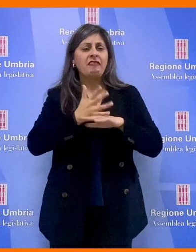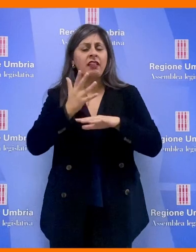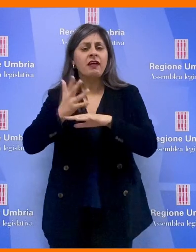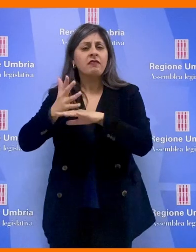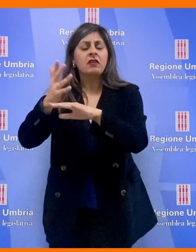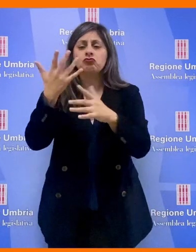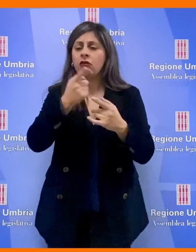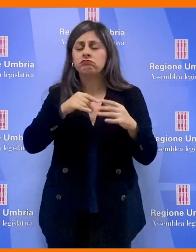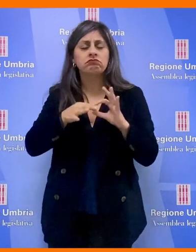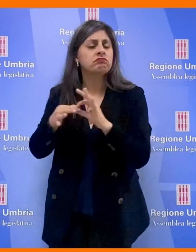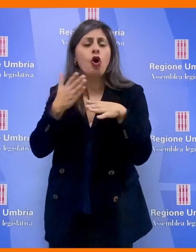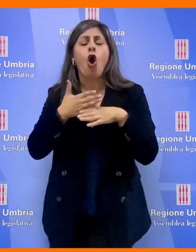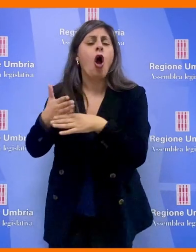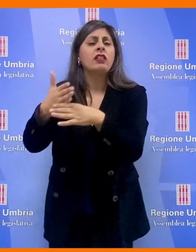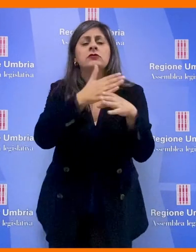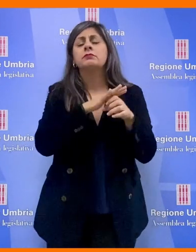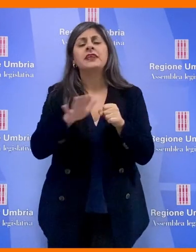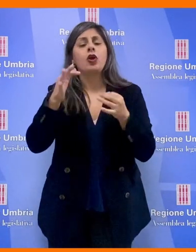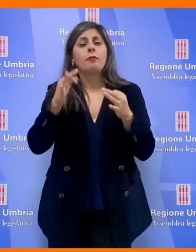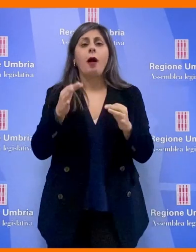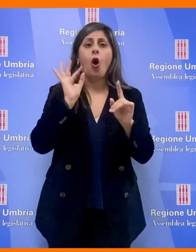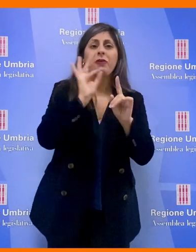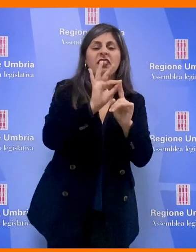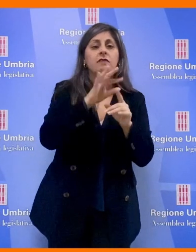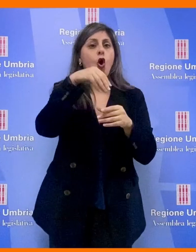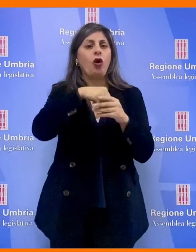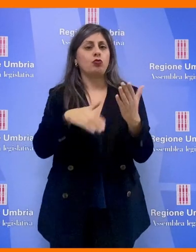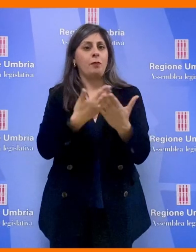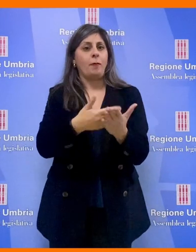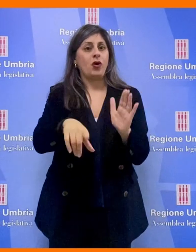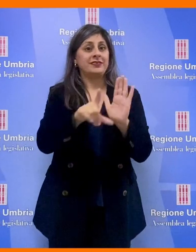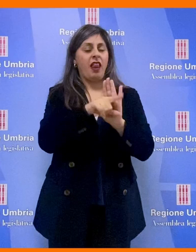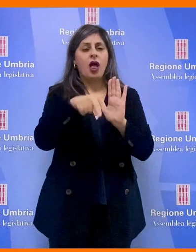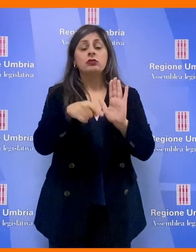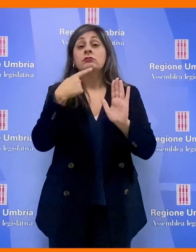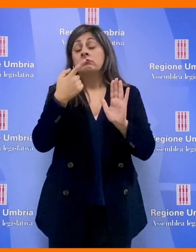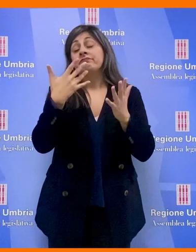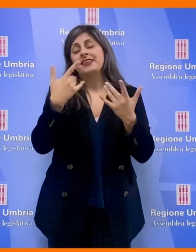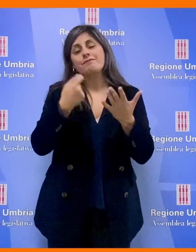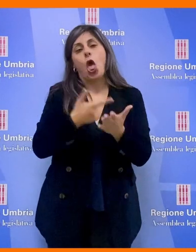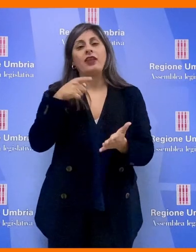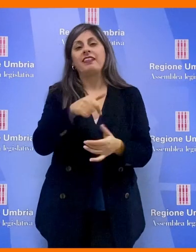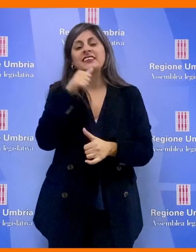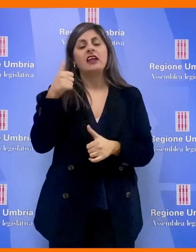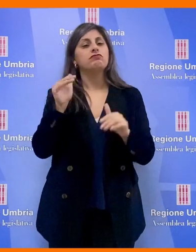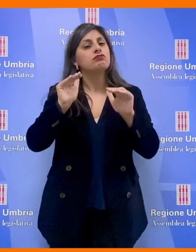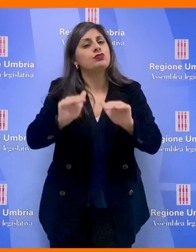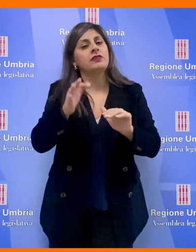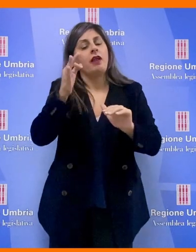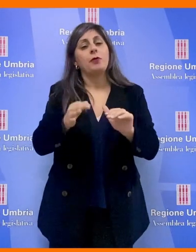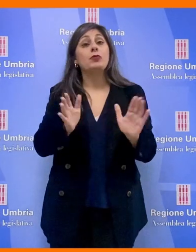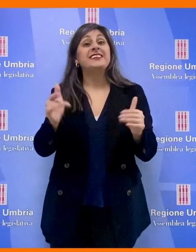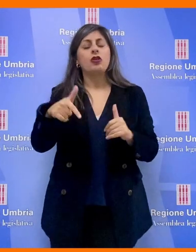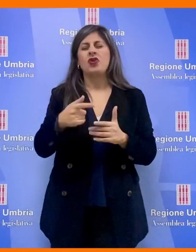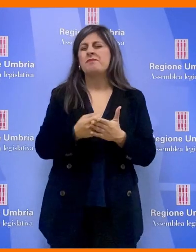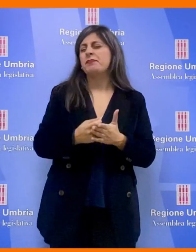interventi è emersa una completa condivisione sul contenuto e gli obiettivi della proposta di legge, definita importante per la salvaguardia di un